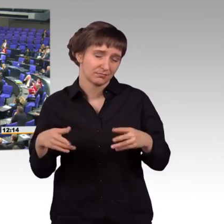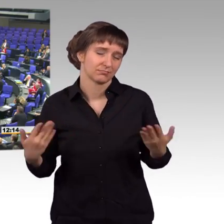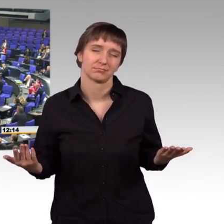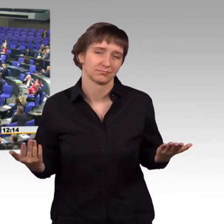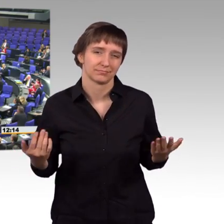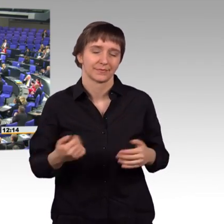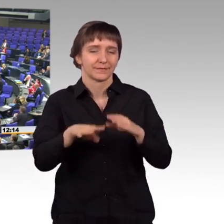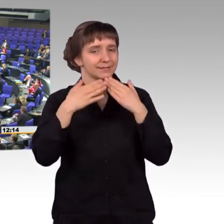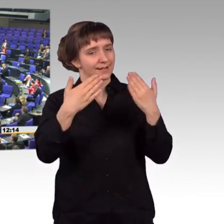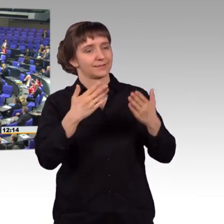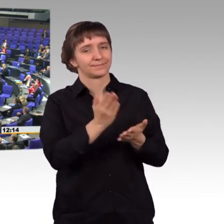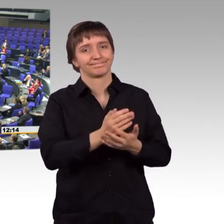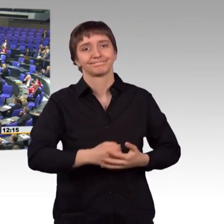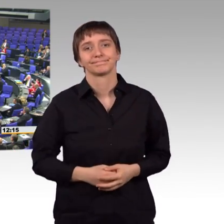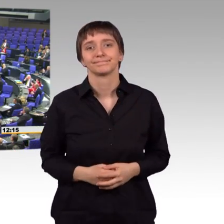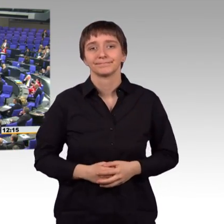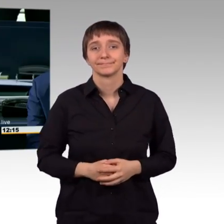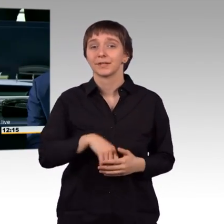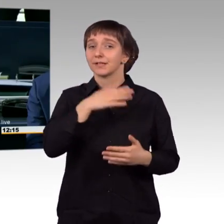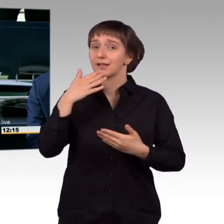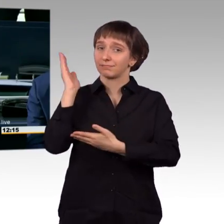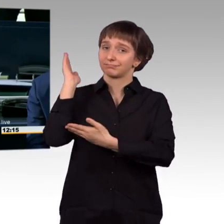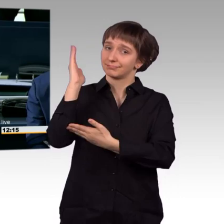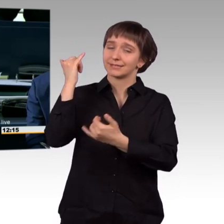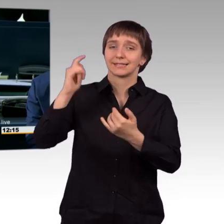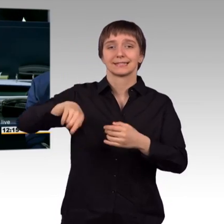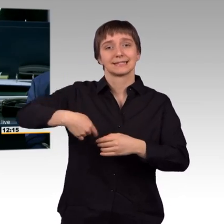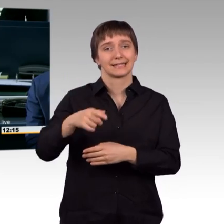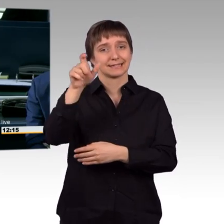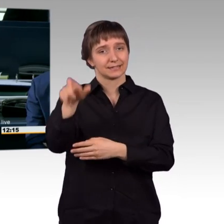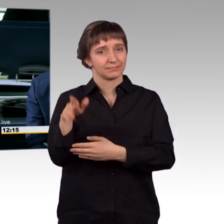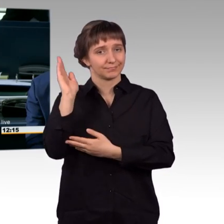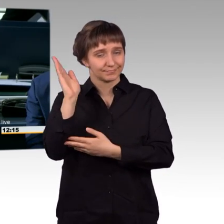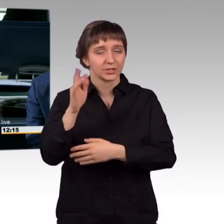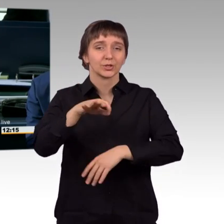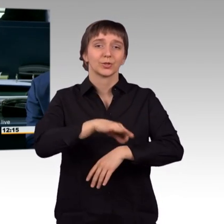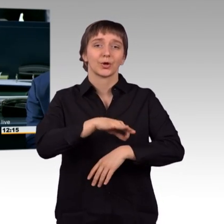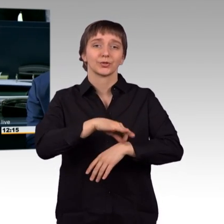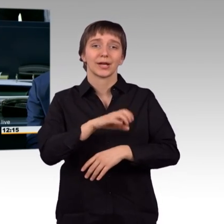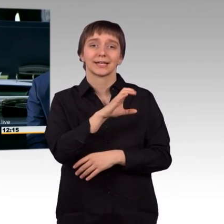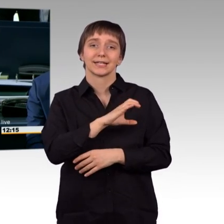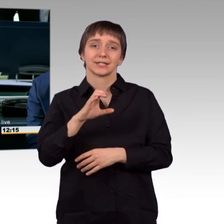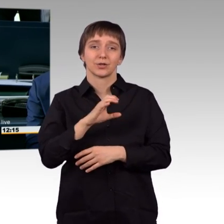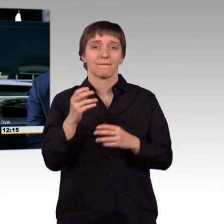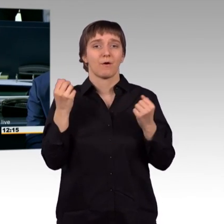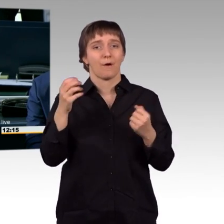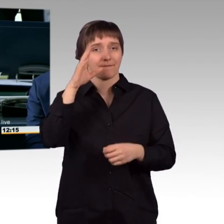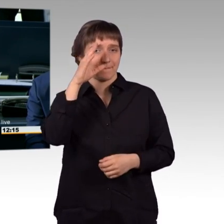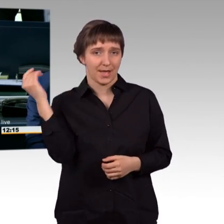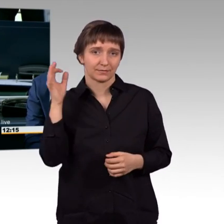Herzlichen Dank, Herr Radwan. Als Nächstes hat der Kollege Dr. Christoph Hoffmann das Wort für die Freien Demokraten. Und ich weise darauf hin, es